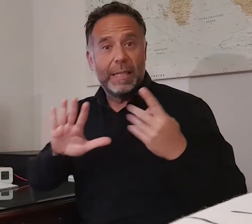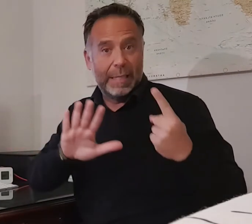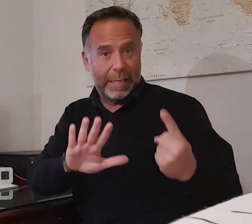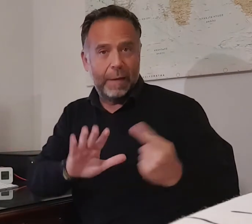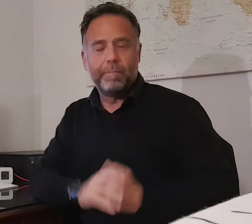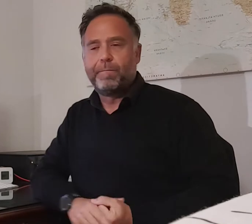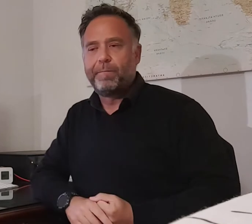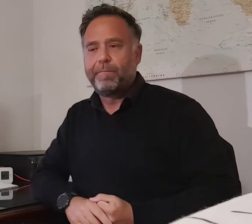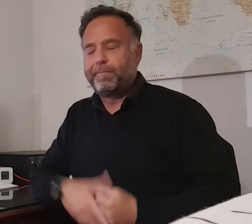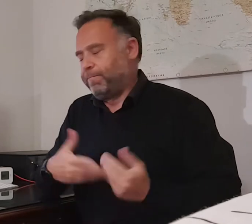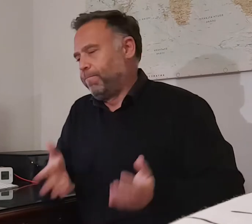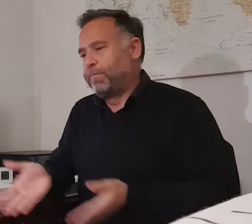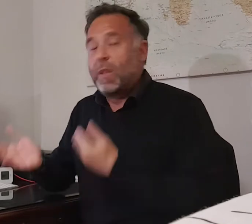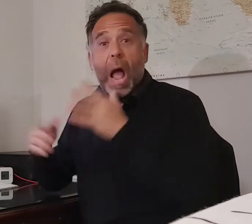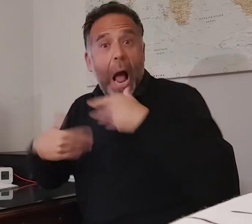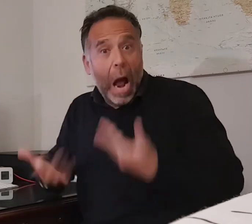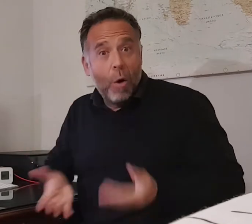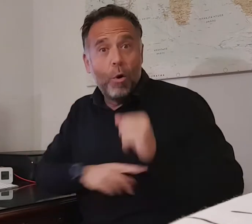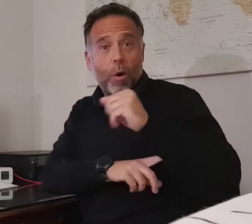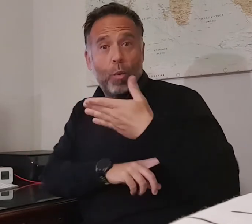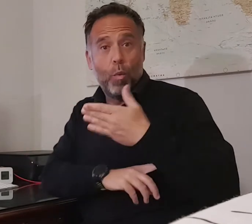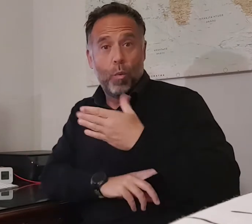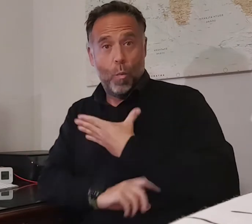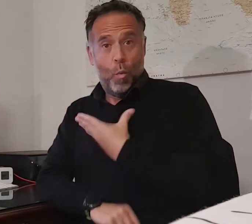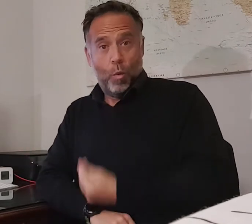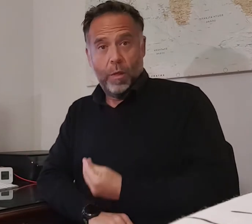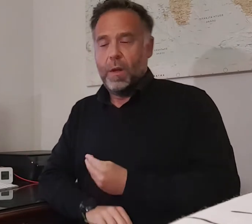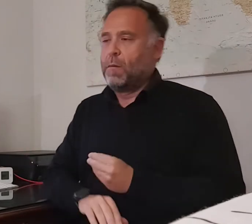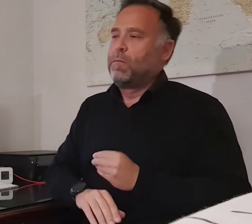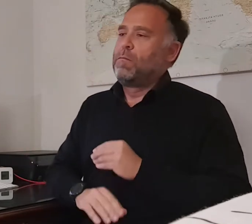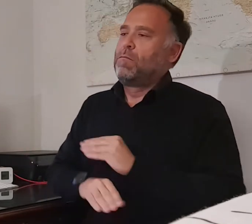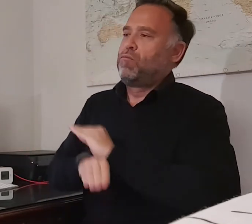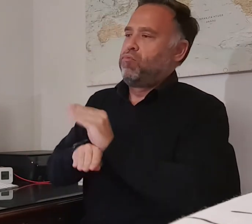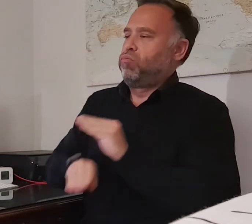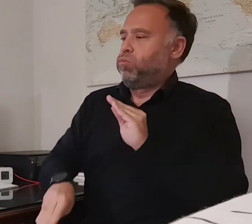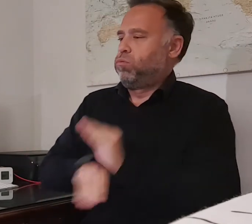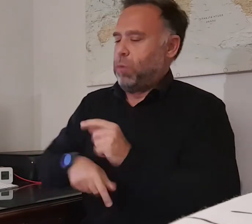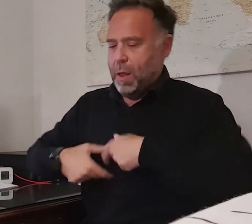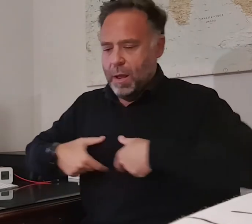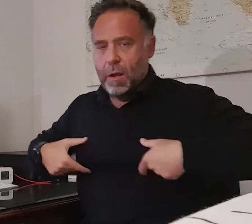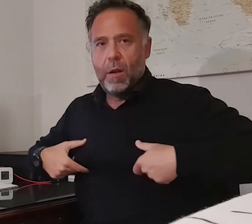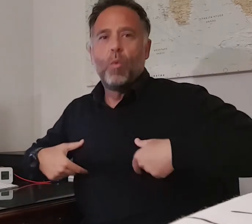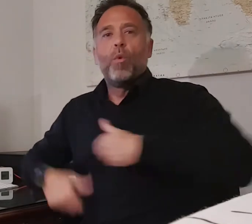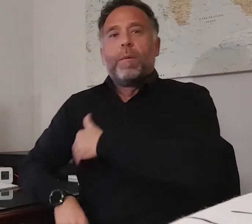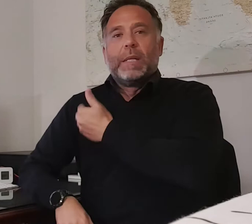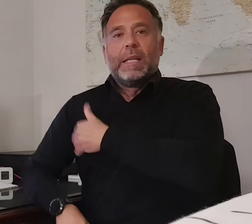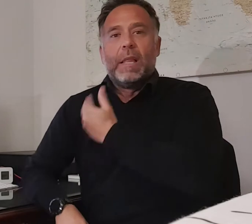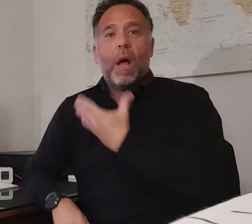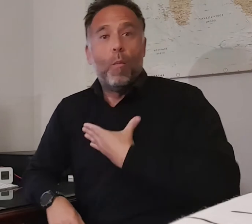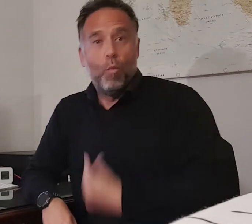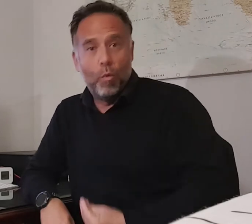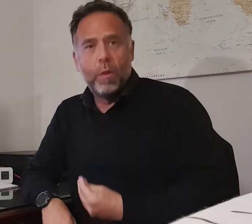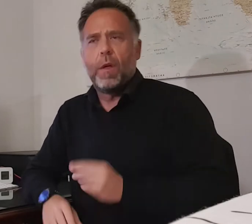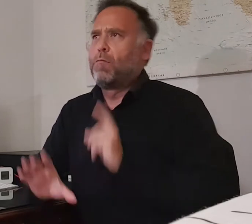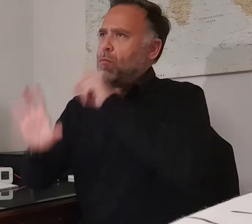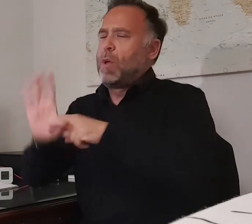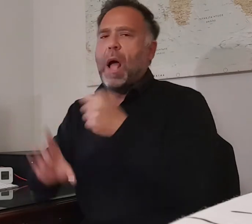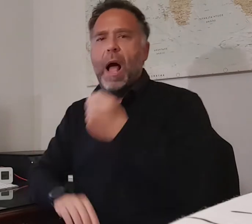Católica, el club murciano disfruta de su etapa más tranquila en la máxima competición del baloncesto nacional, ya que desde